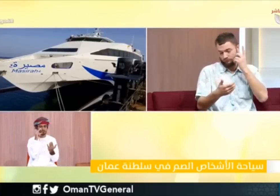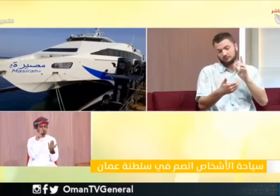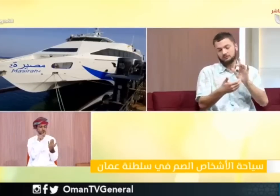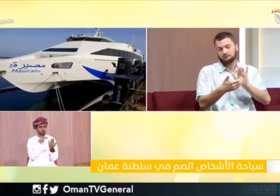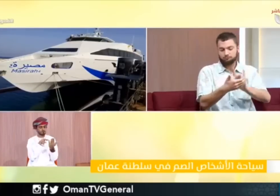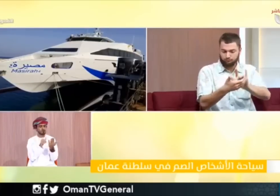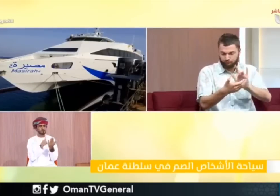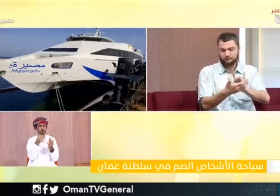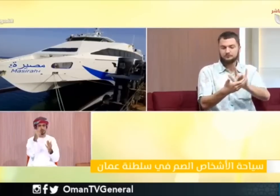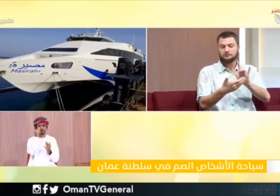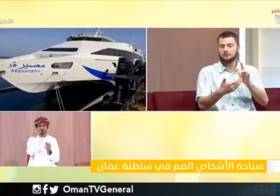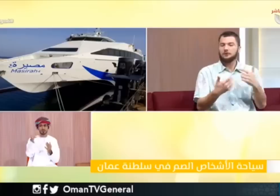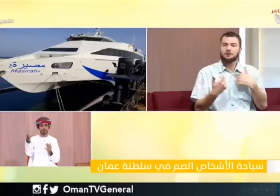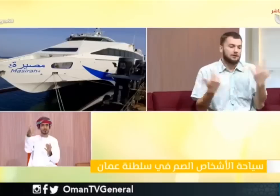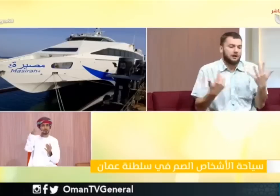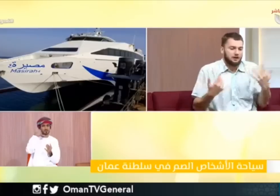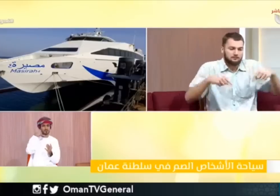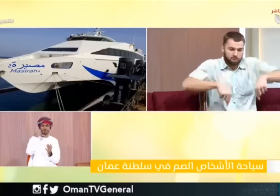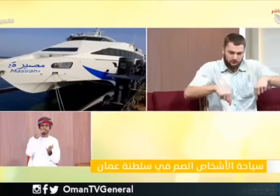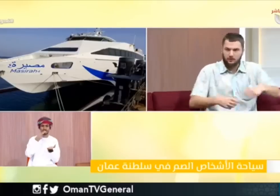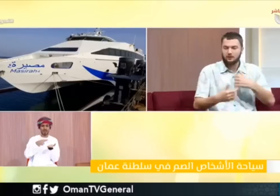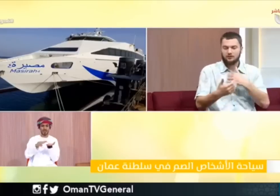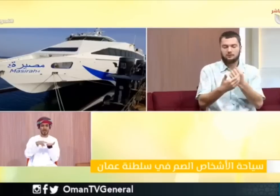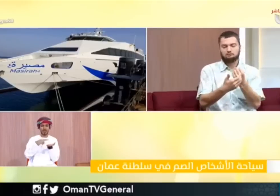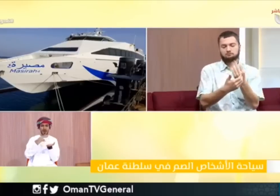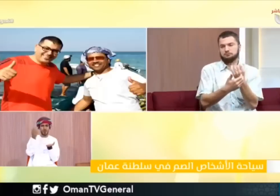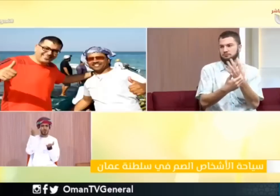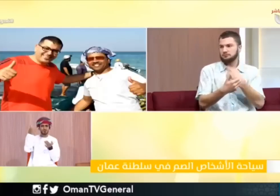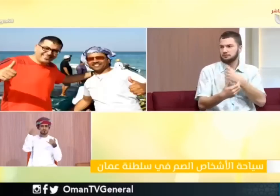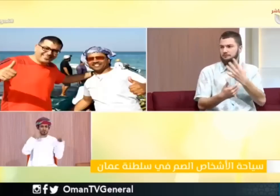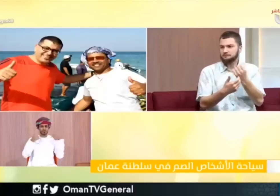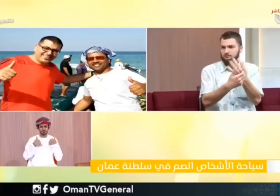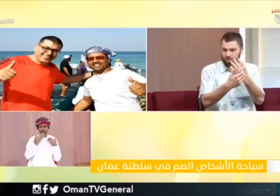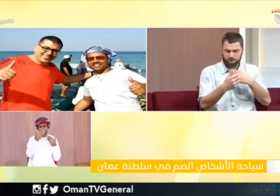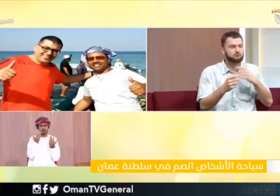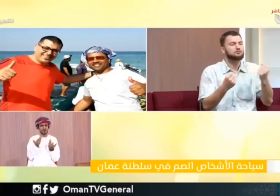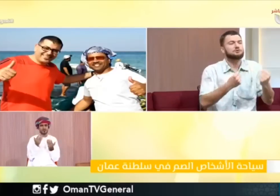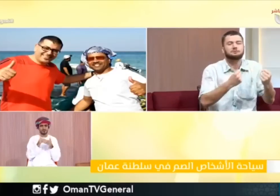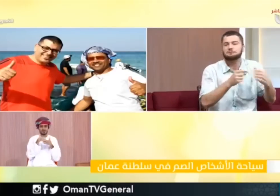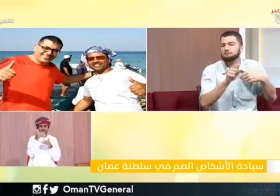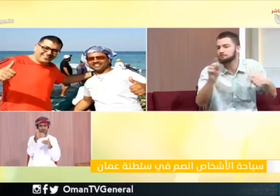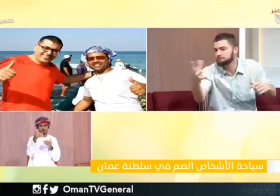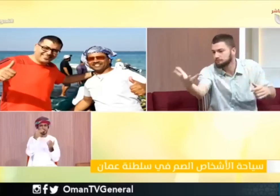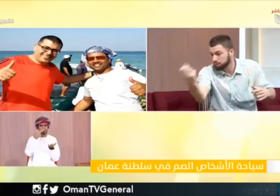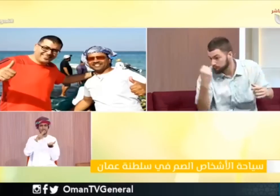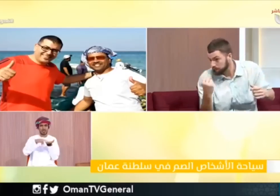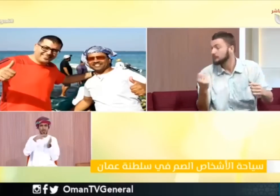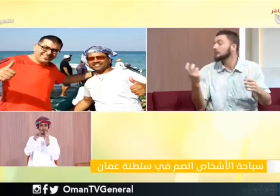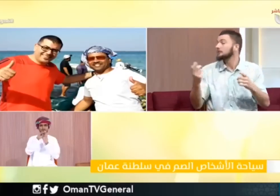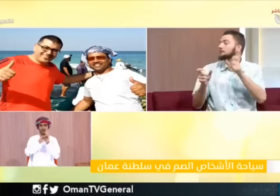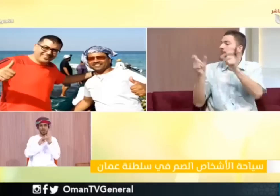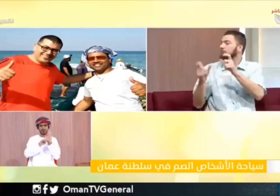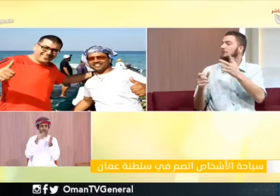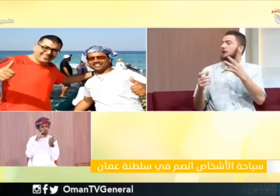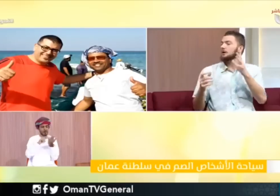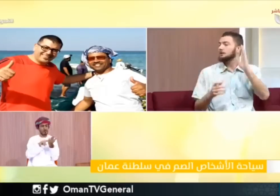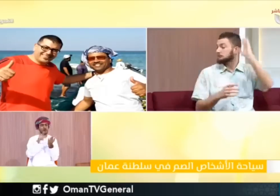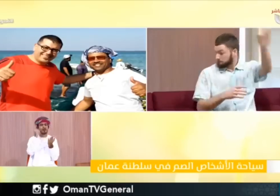لكن دلوقتي برنامج أوبر يعني حاليا بيعطيني يعني انظار يقول لي فيه